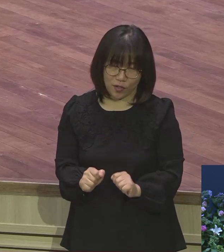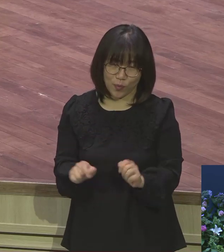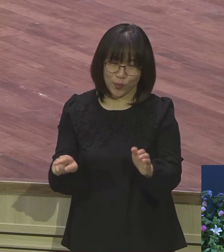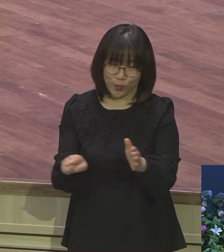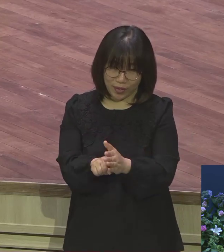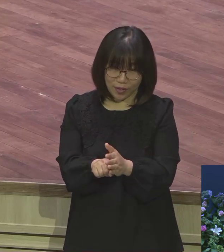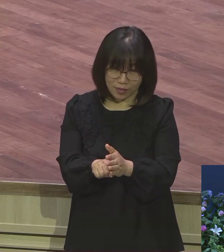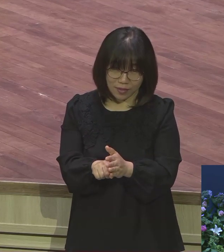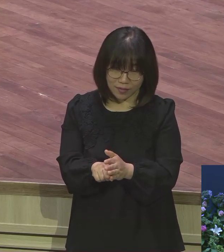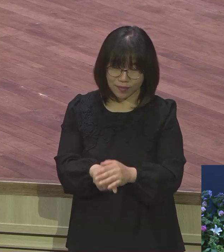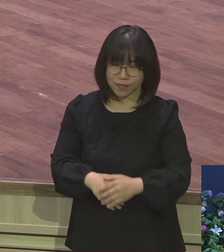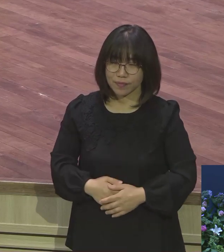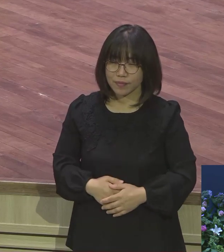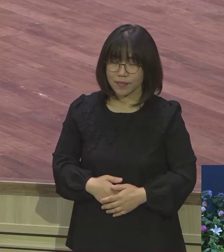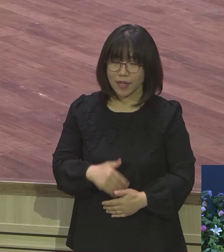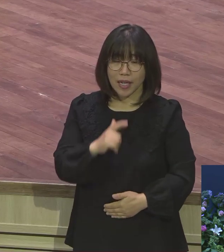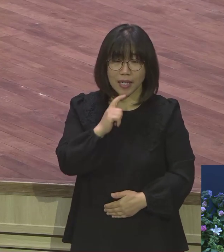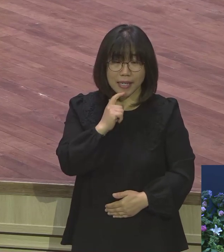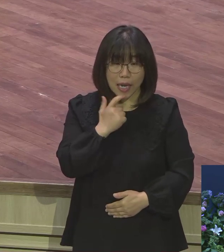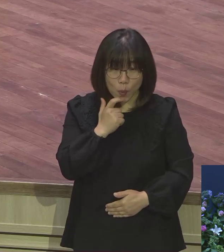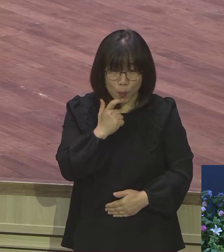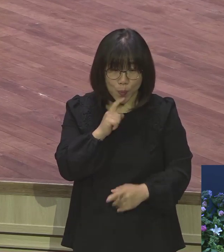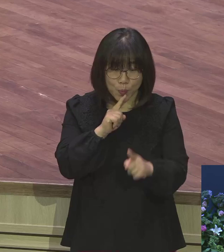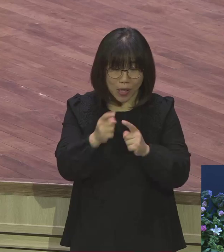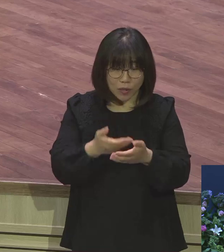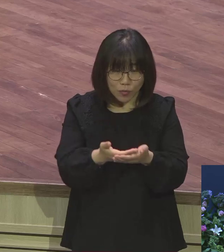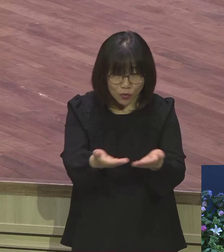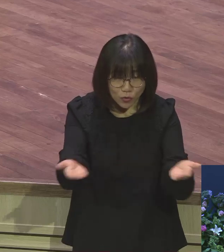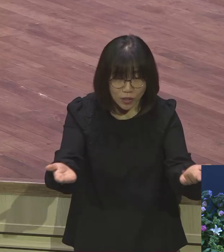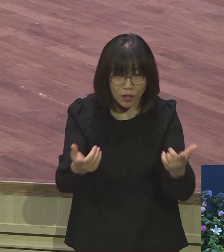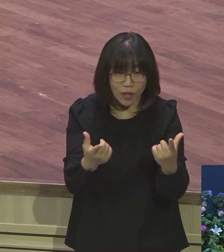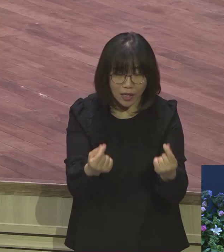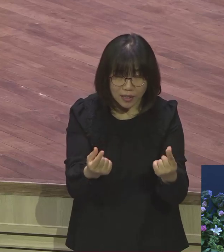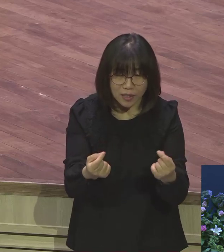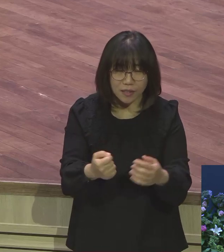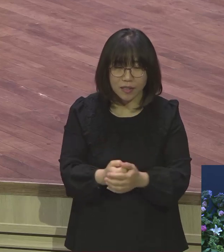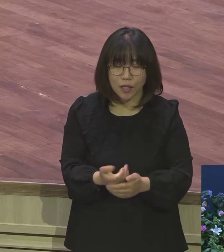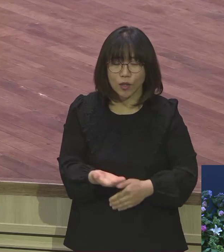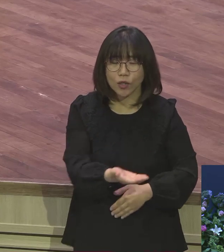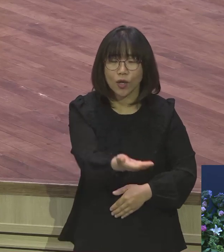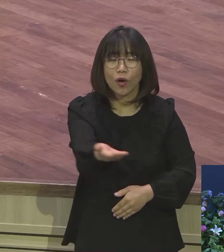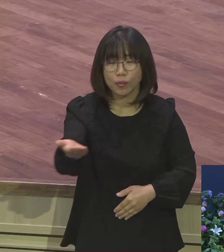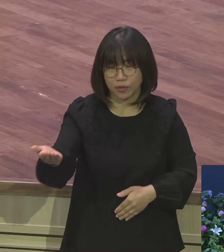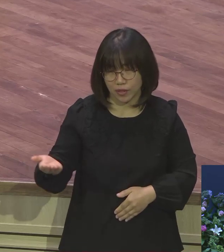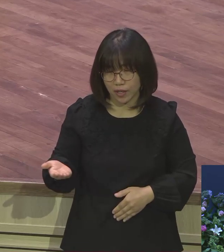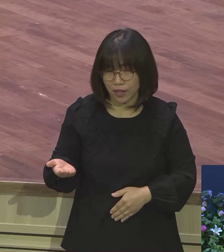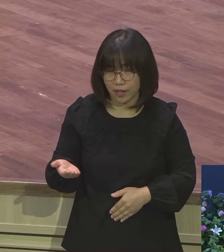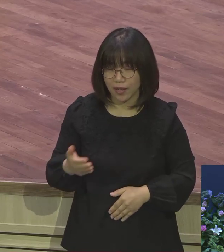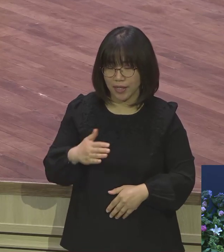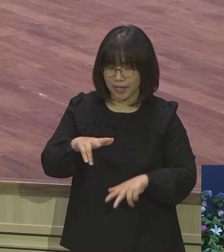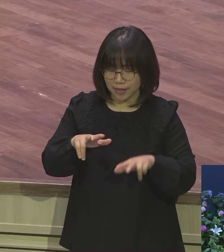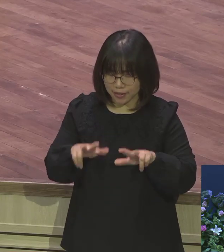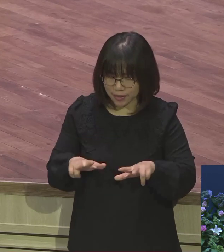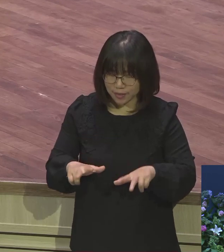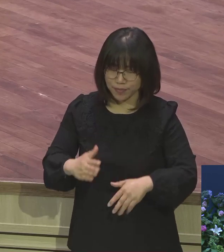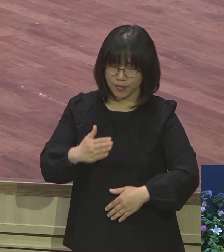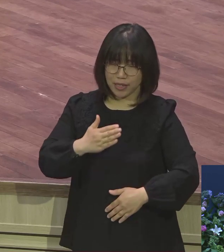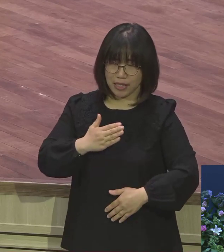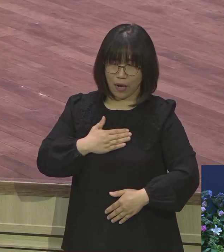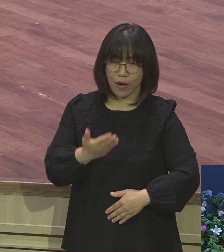야곱을 통해서 분명히 언약을 성취시키겠다는 하나님은요 바로 지금 저와 여러분과 똑같이